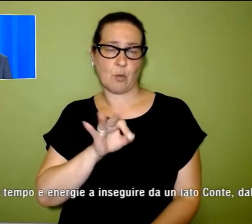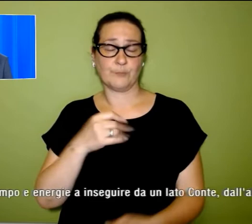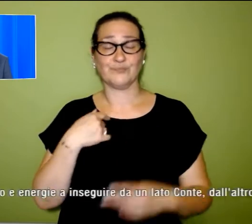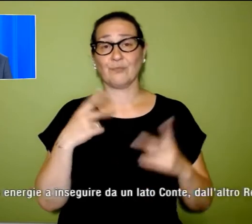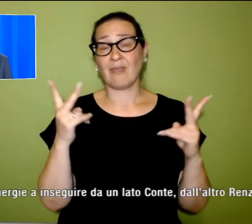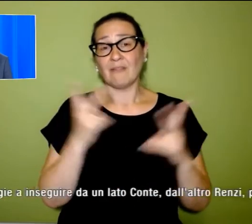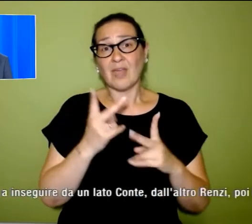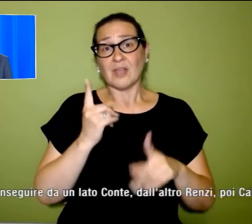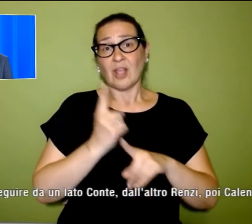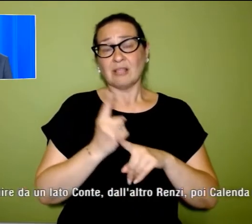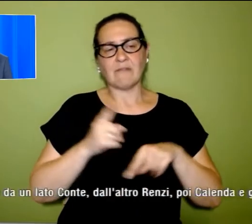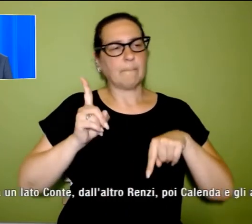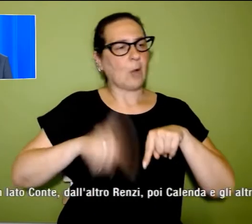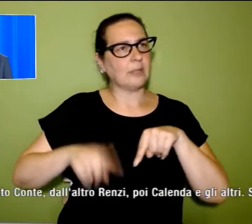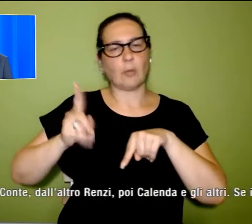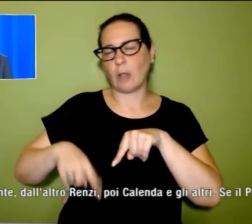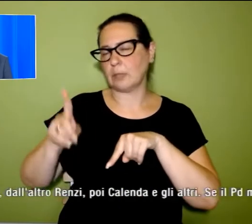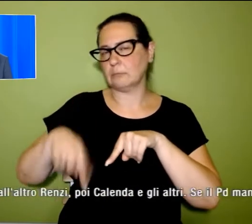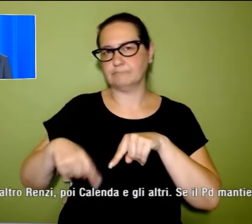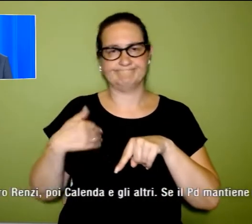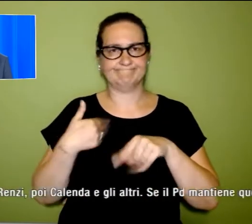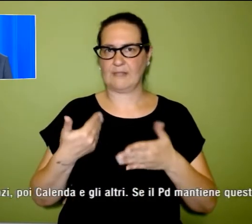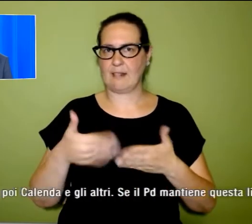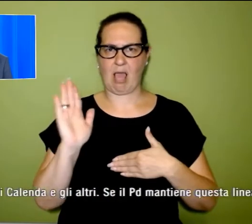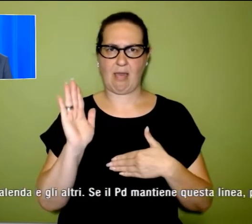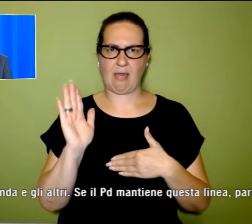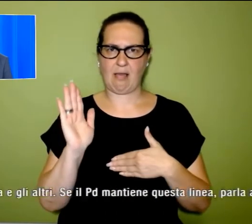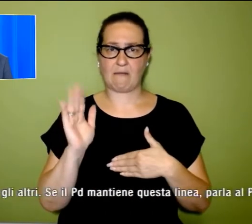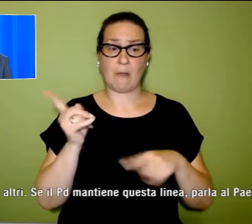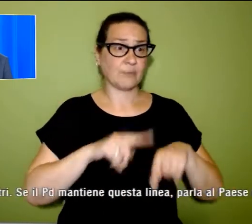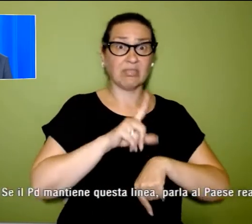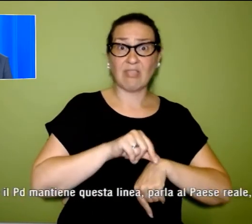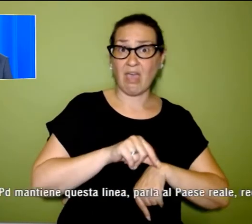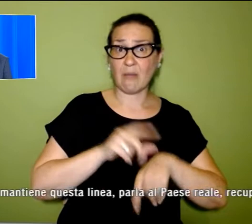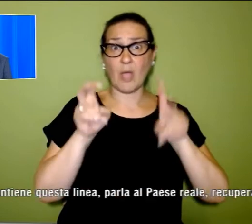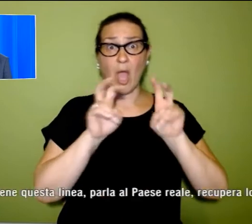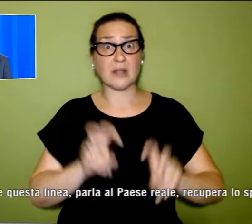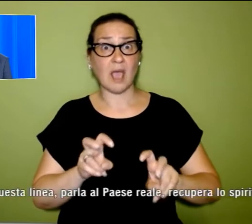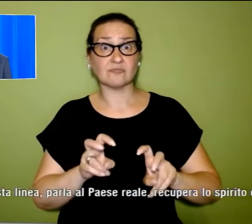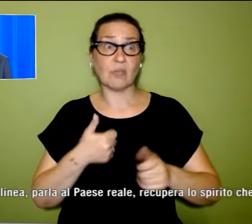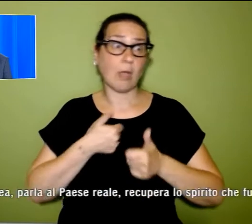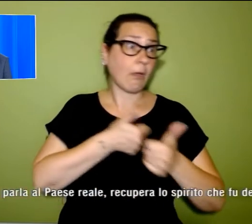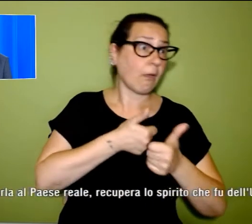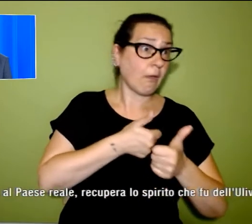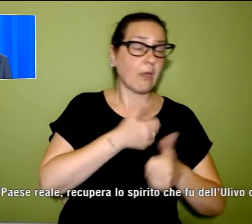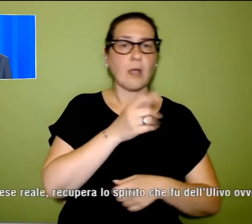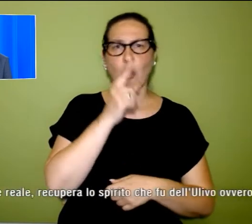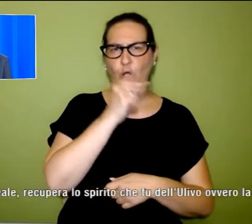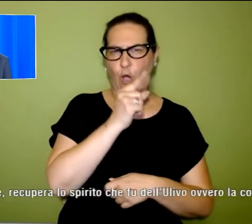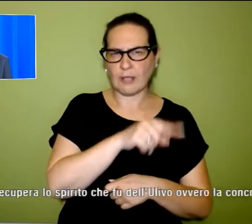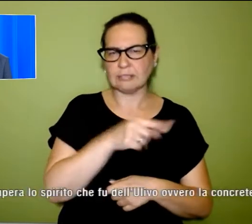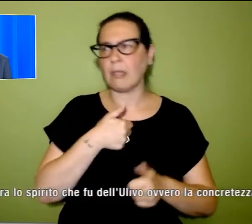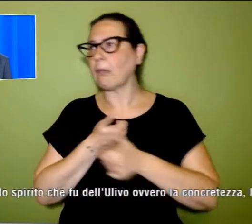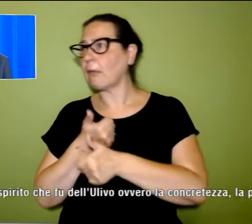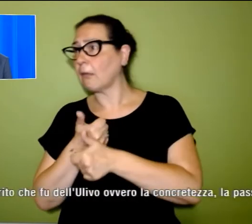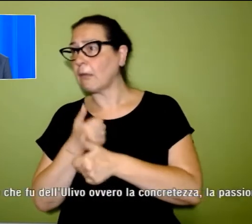incrociati, se non perdiamo tempo ed energie, ad inseguire da un lato Conte, dall'altro Renzi, poi